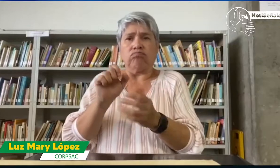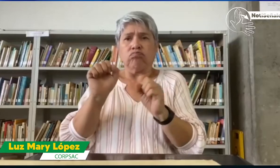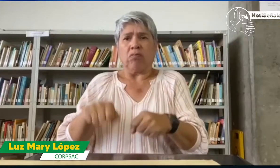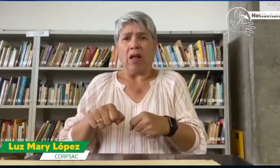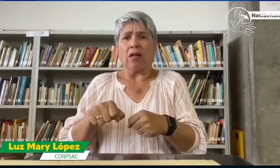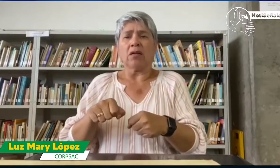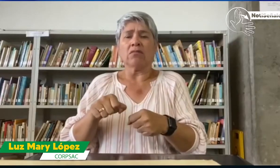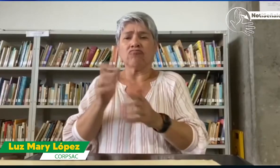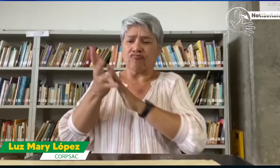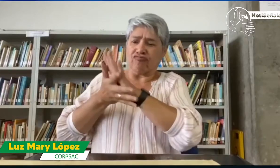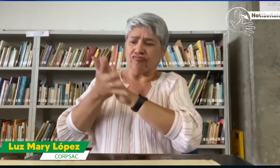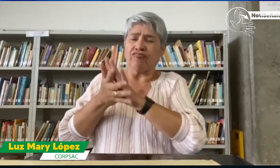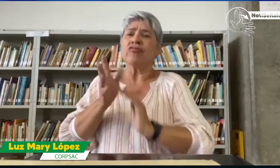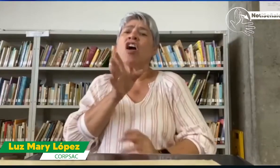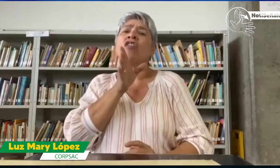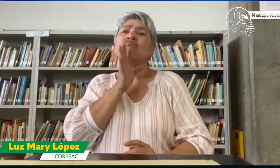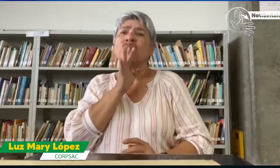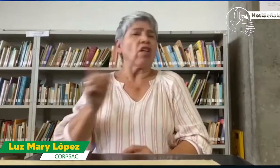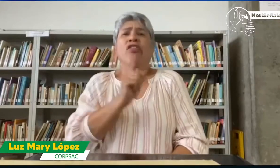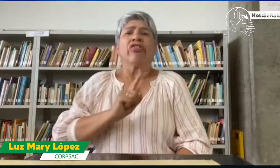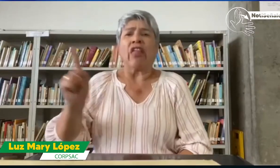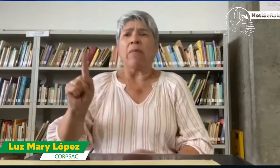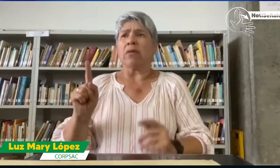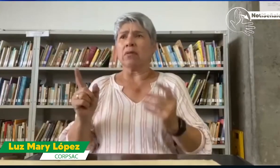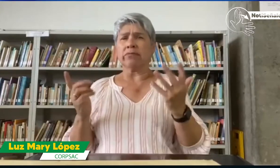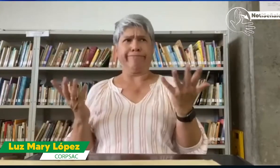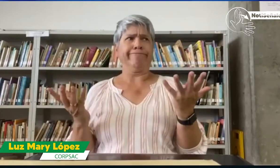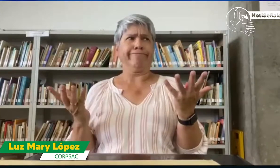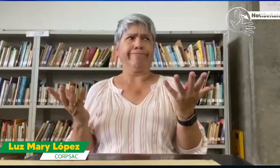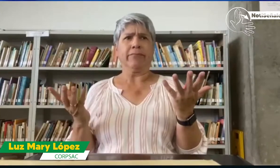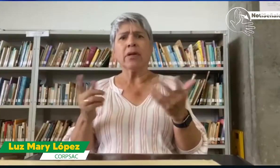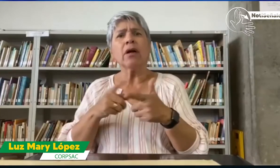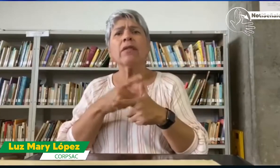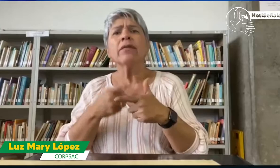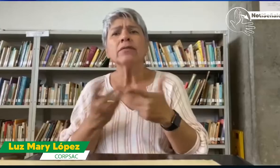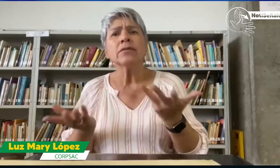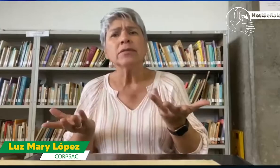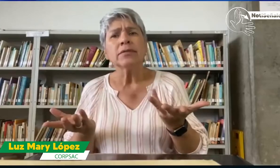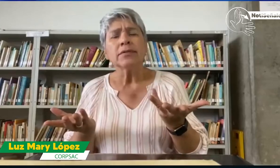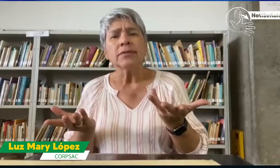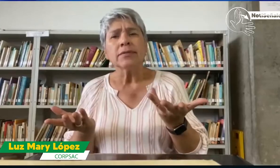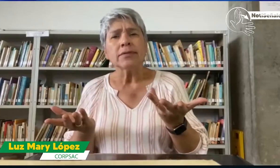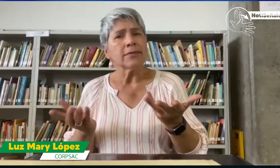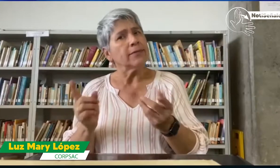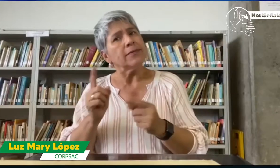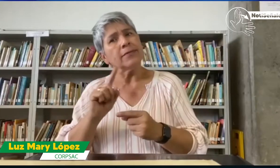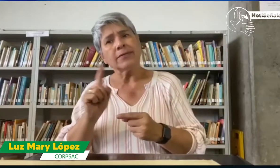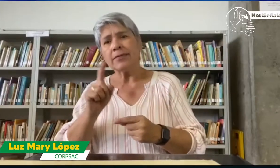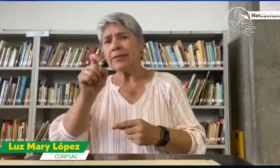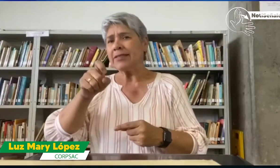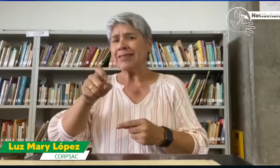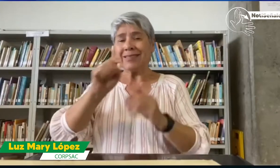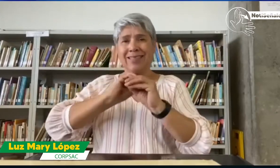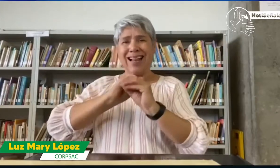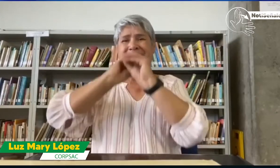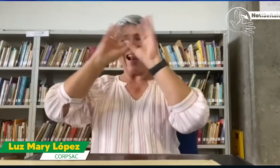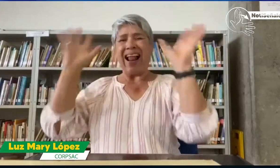Entonces, ¿cuál es el camino? O si hablamos de lengua de señas y oralismo, tampoco se puede. Entonces, es